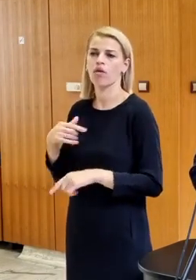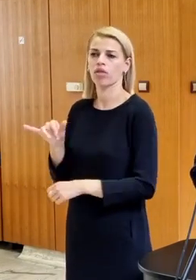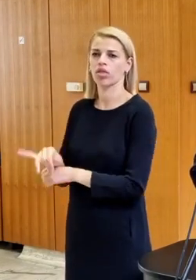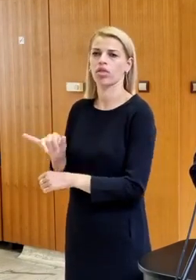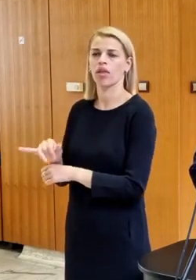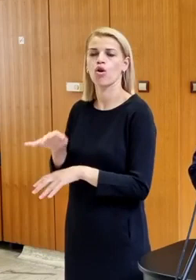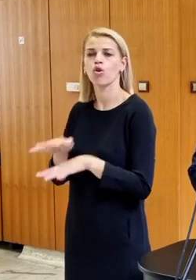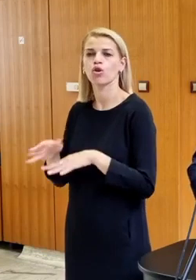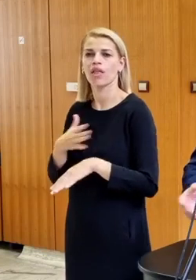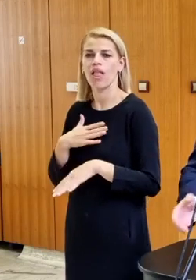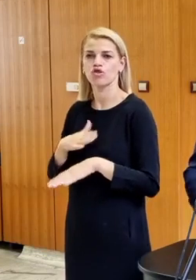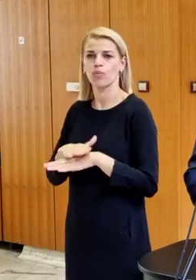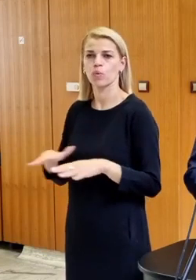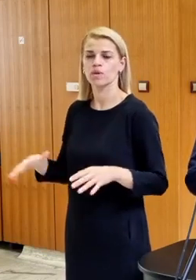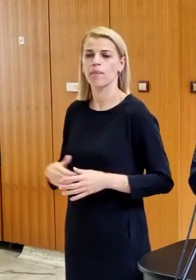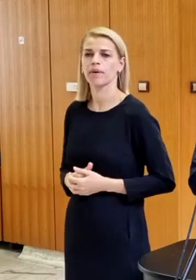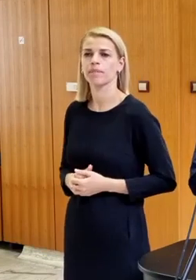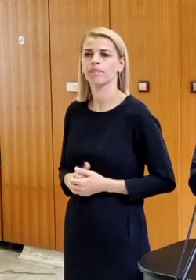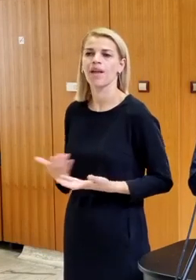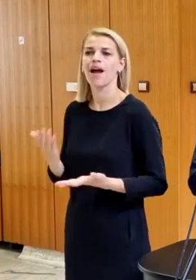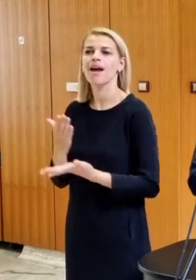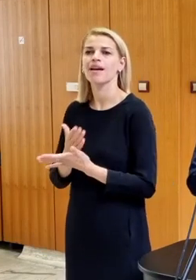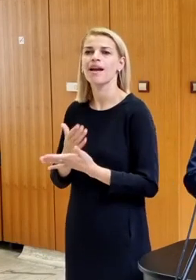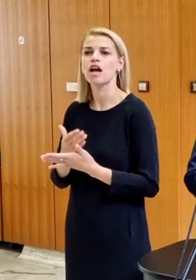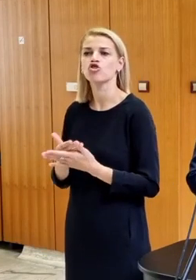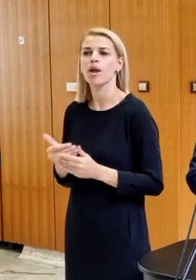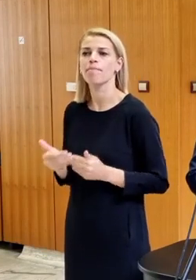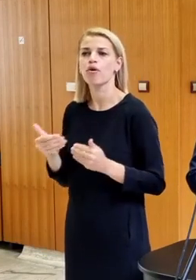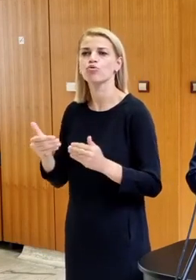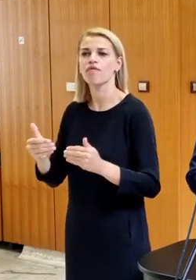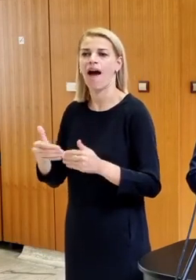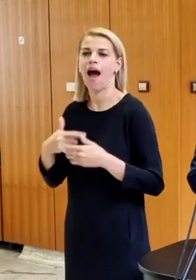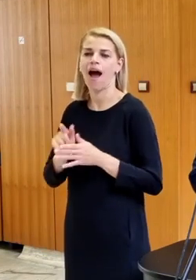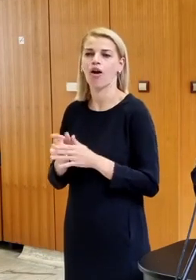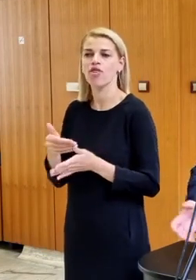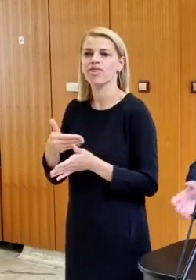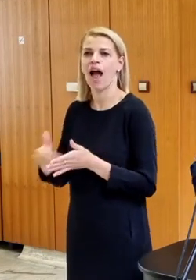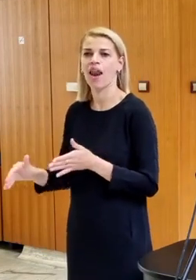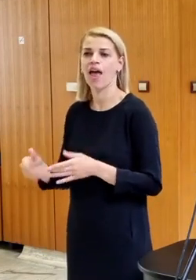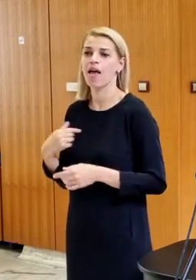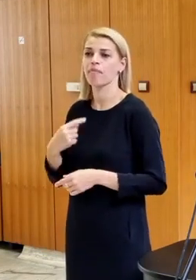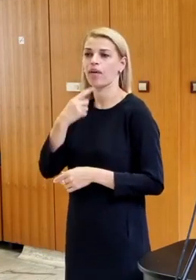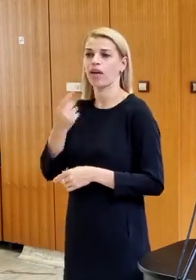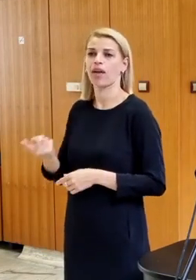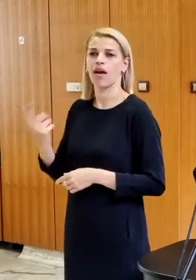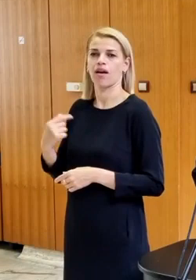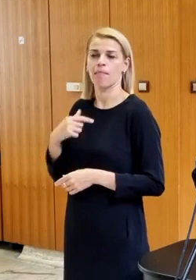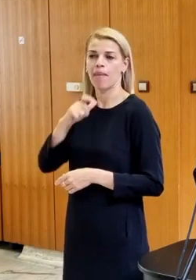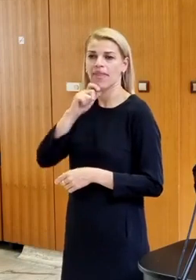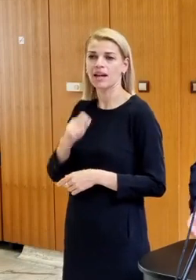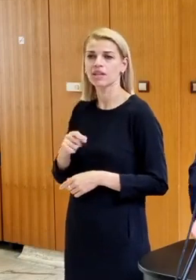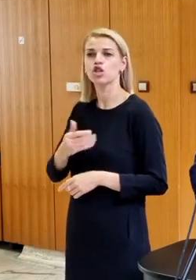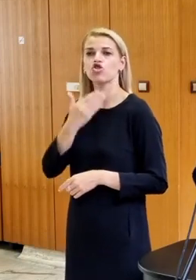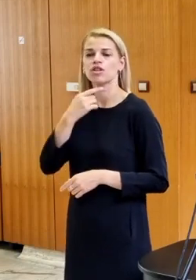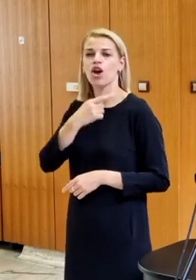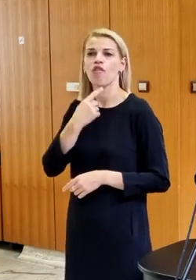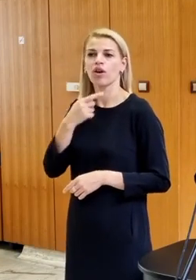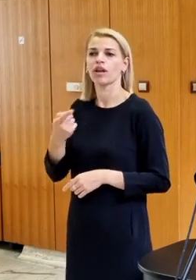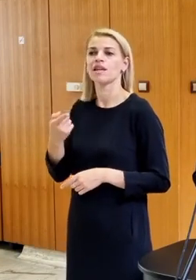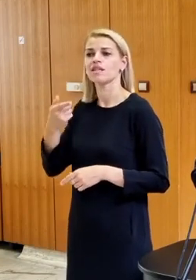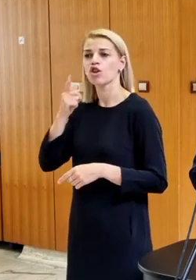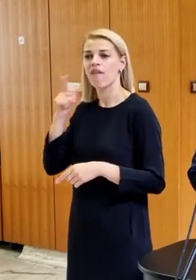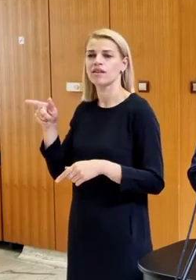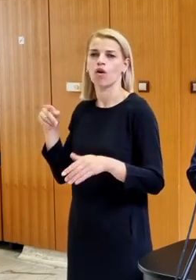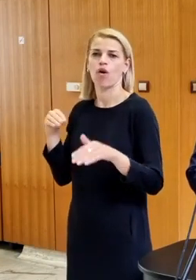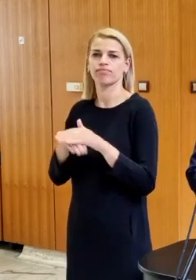kontroly na našom území. Veďte, každý to bude posúvať ďalej na inú krajinu. My budeme tvrdiť, že k nám prichádzajú z Maďarska, Česi budú hovoriť, že k ním prichádzajú zo